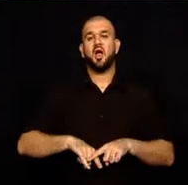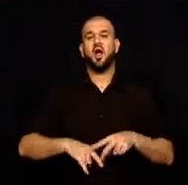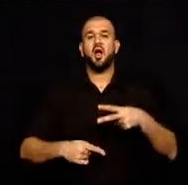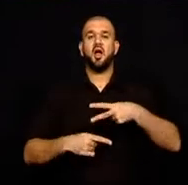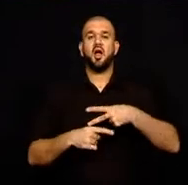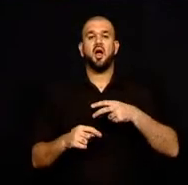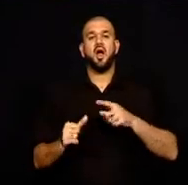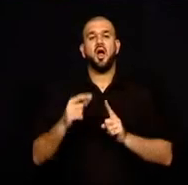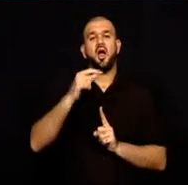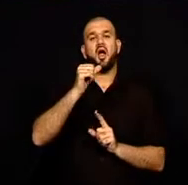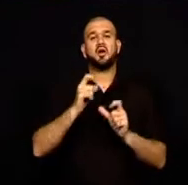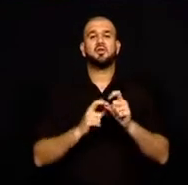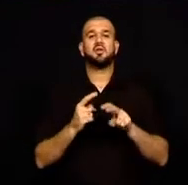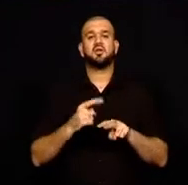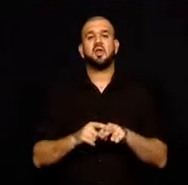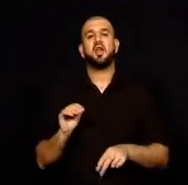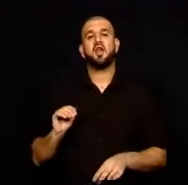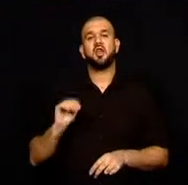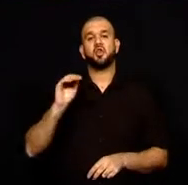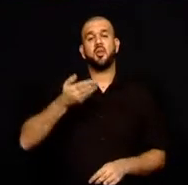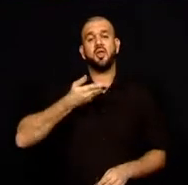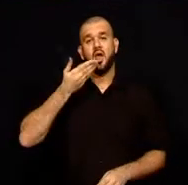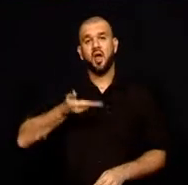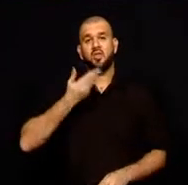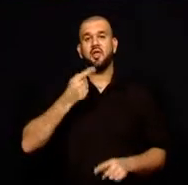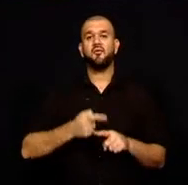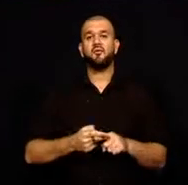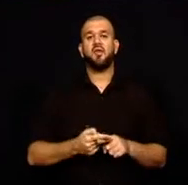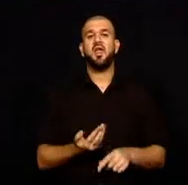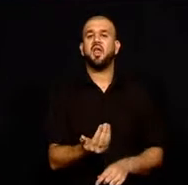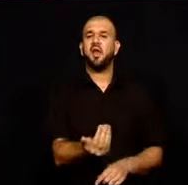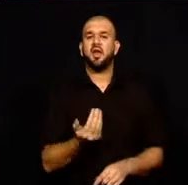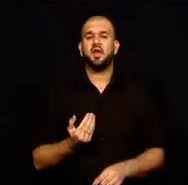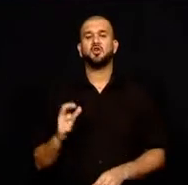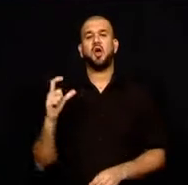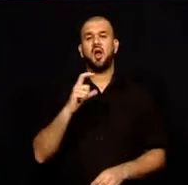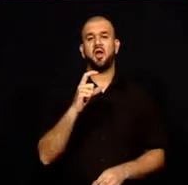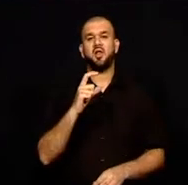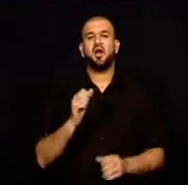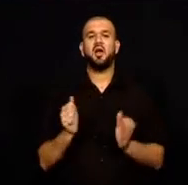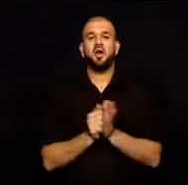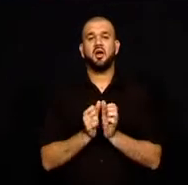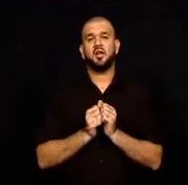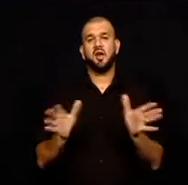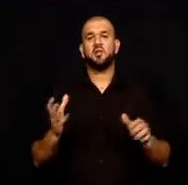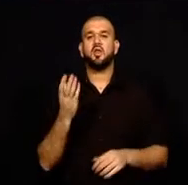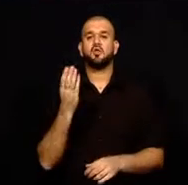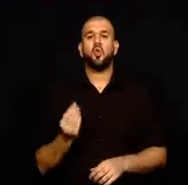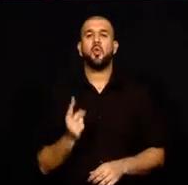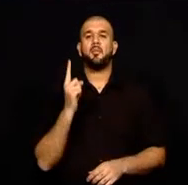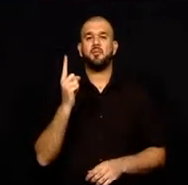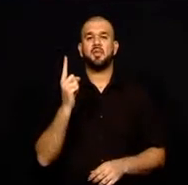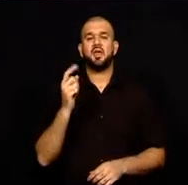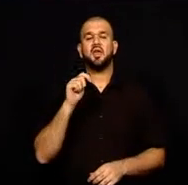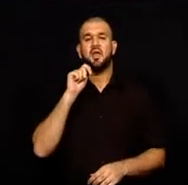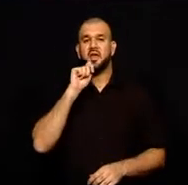Rum gazeteleri CNN Larnaka'da başlıklı haberinde, Larnaka şehrinin,